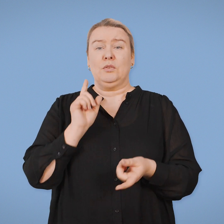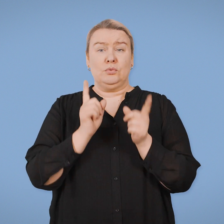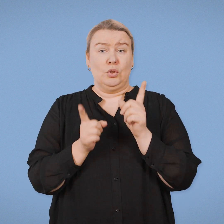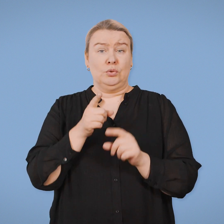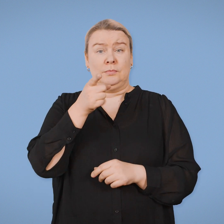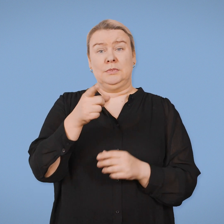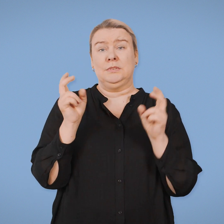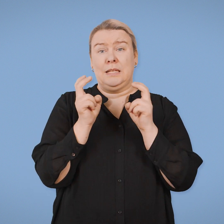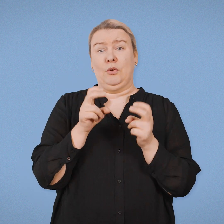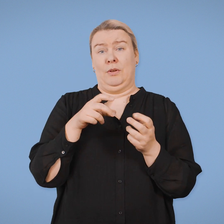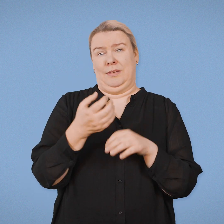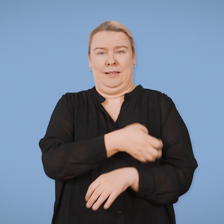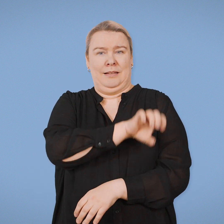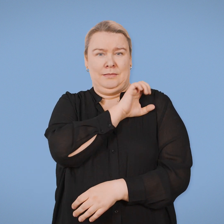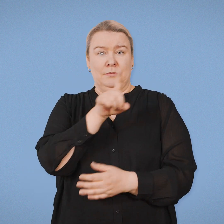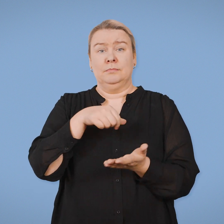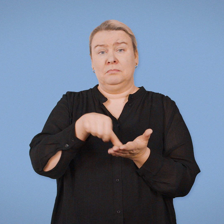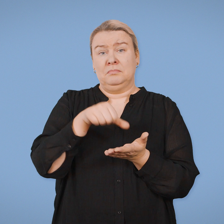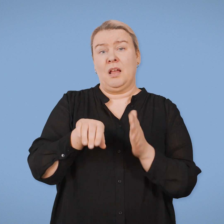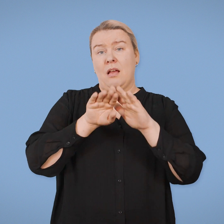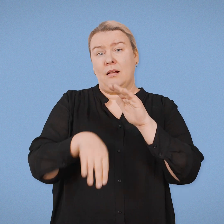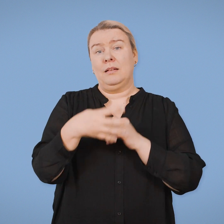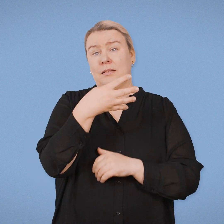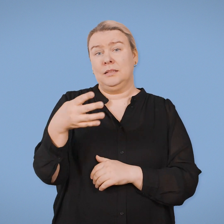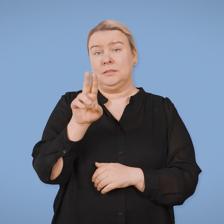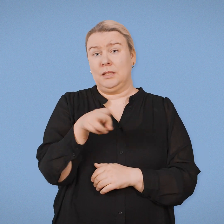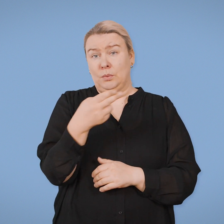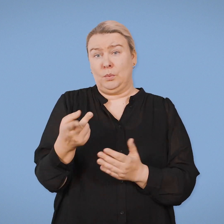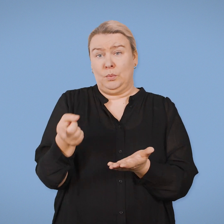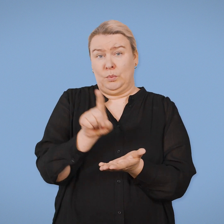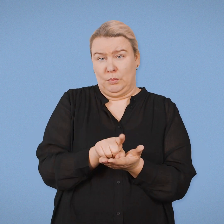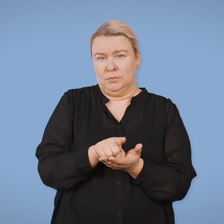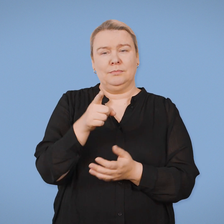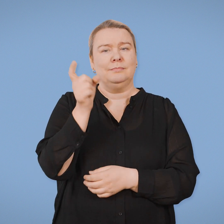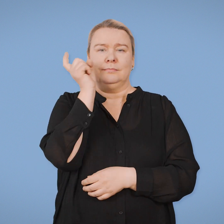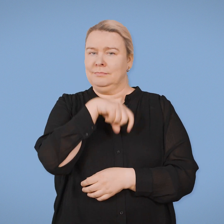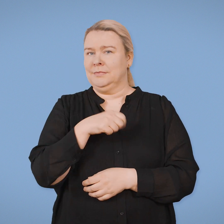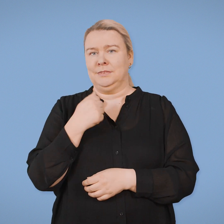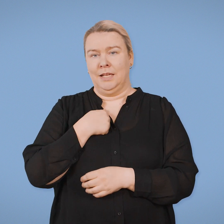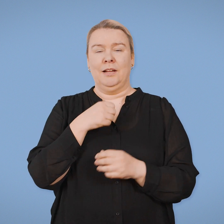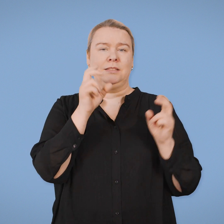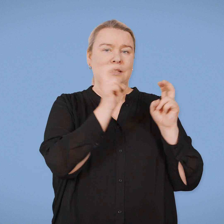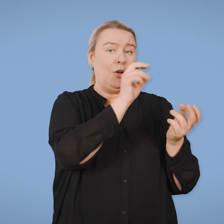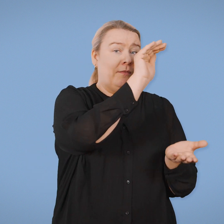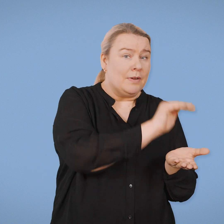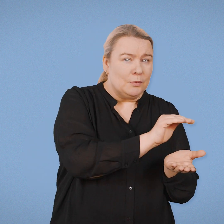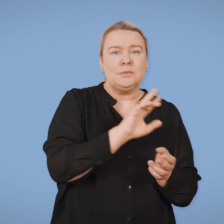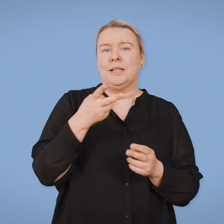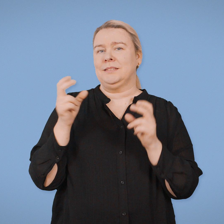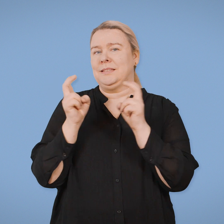Jos maksat sähköenergiasta alle 400 euroa kuukaudessa, et voi saada sähkövähennystä, etkä